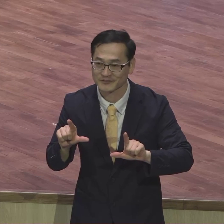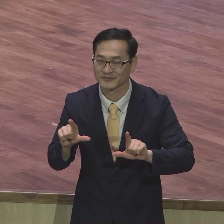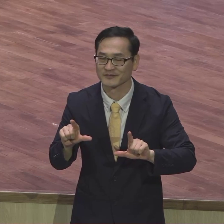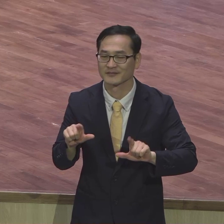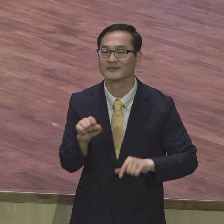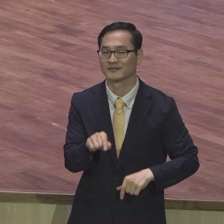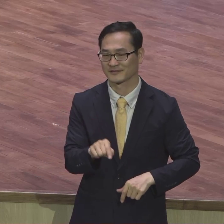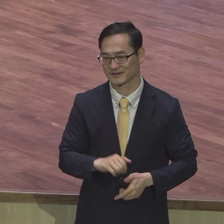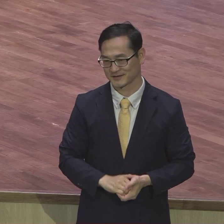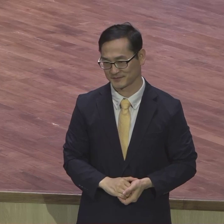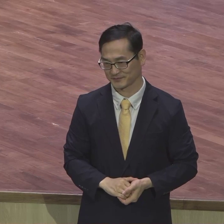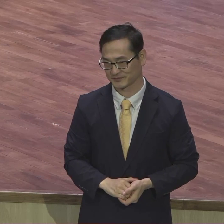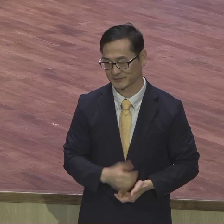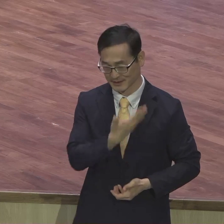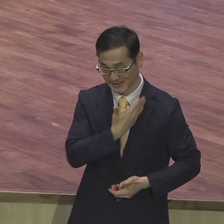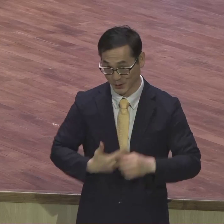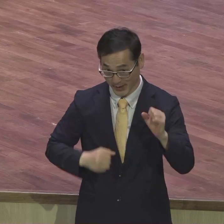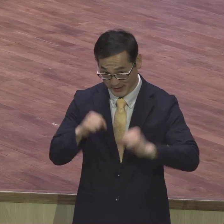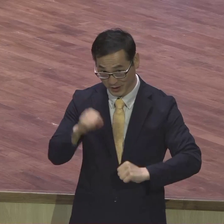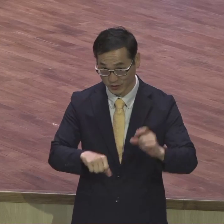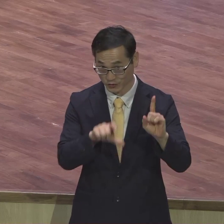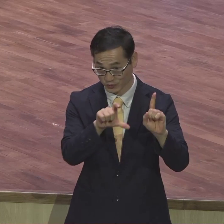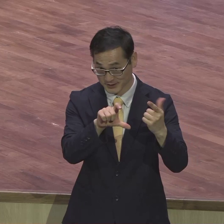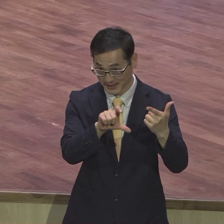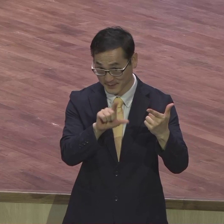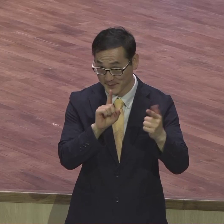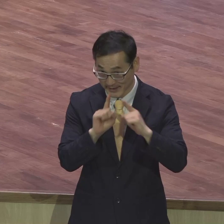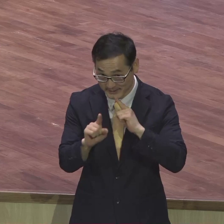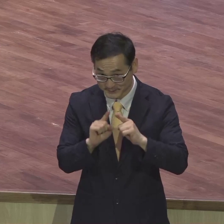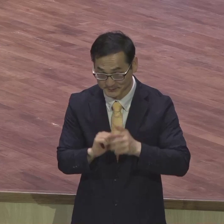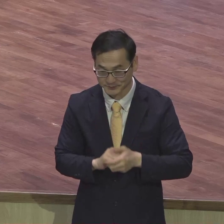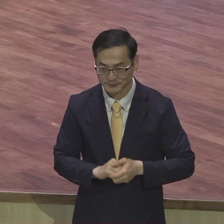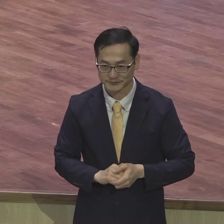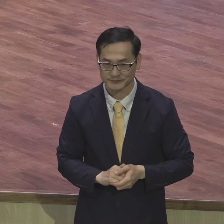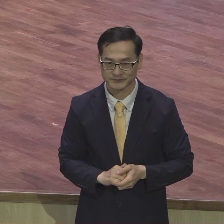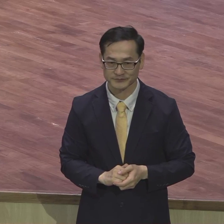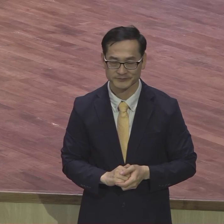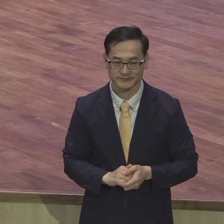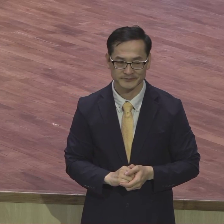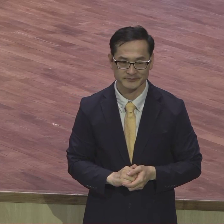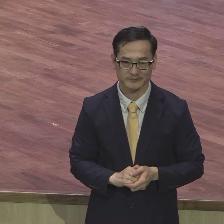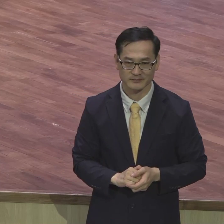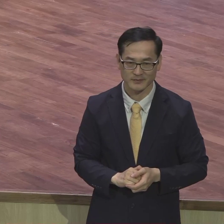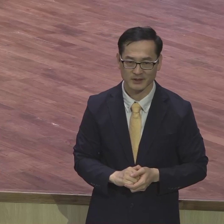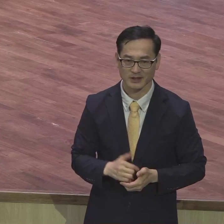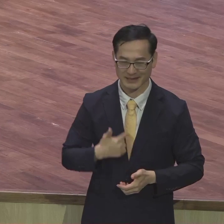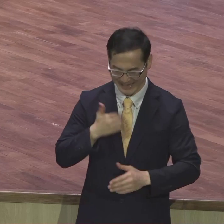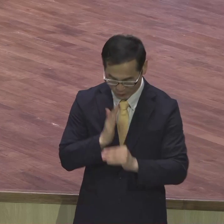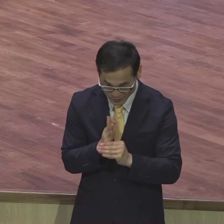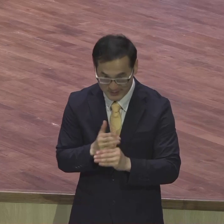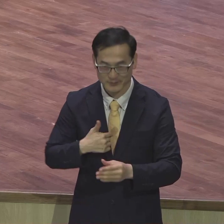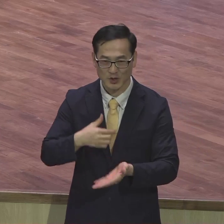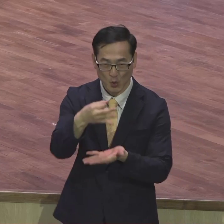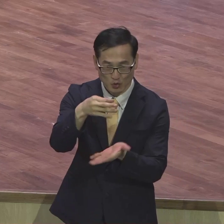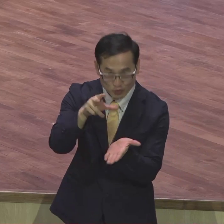1장 3절 8절로 바뀝니다 상세 3장 11장의 나동심 물진동심 그야말로 이 성동 주심에서 이제는